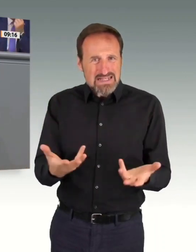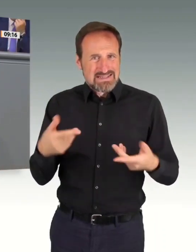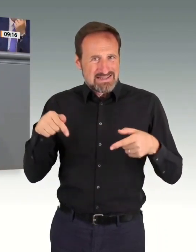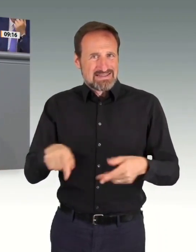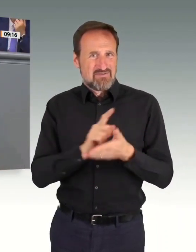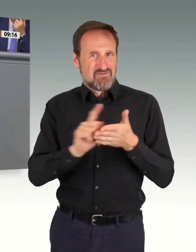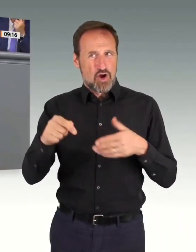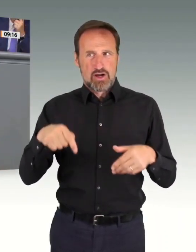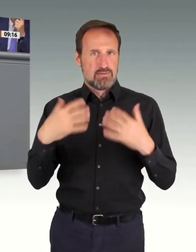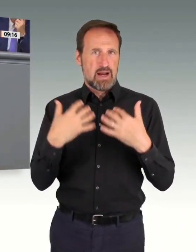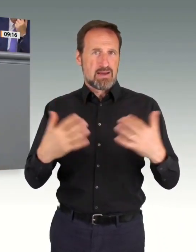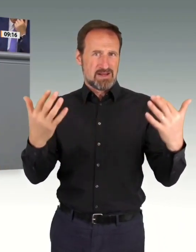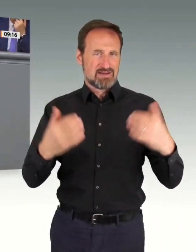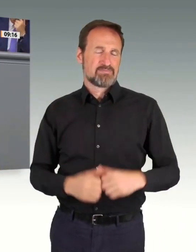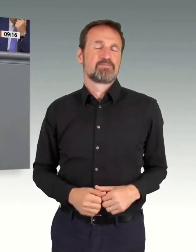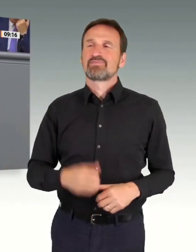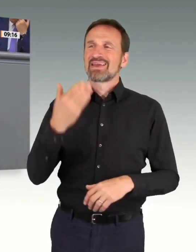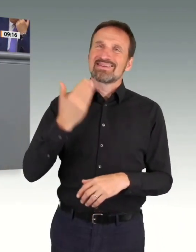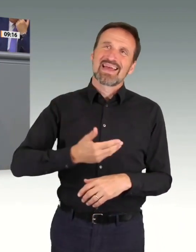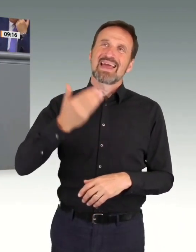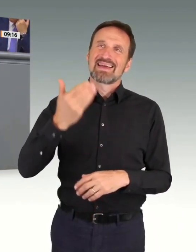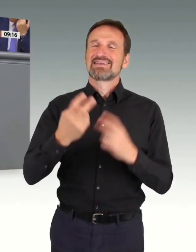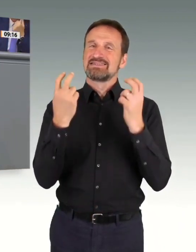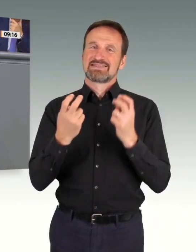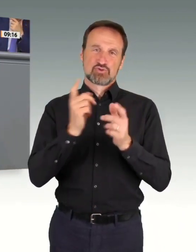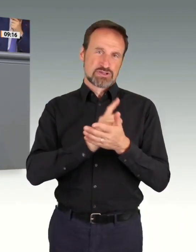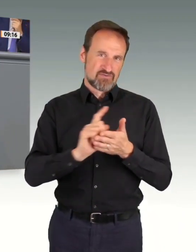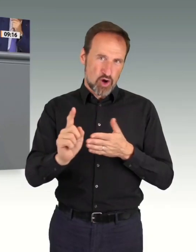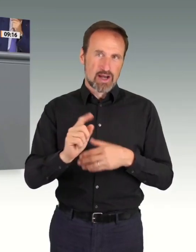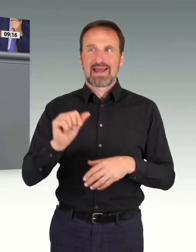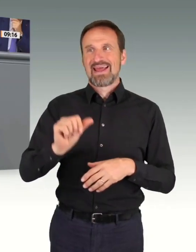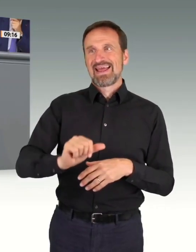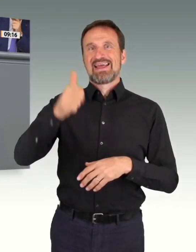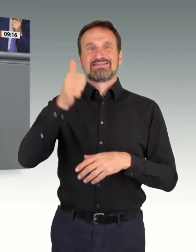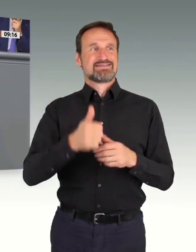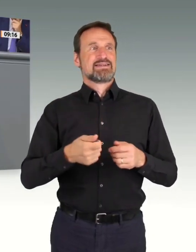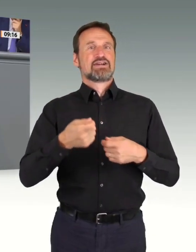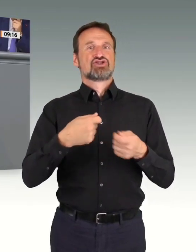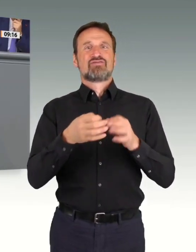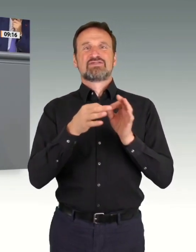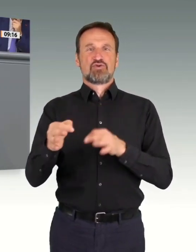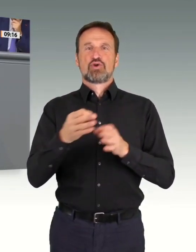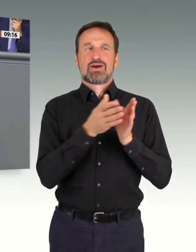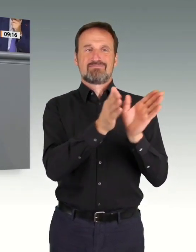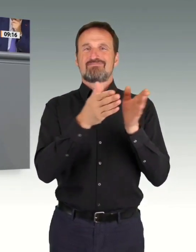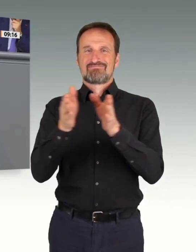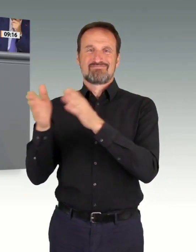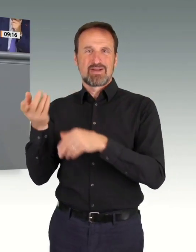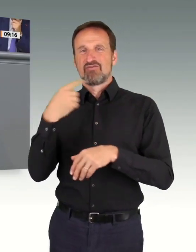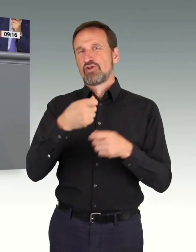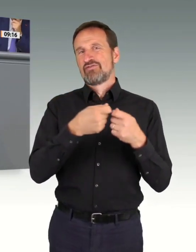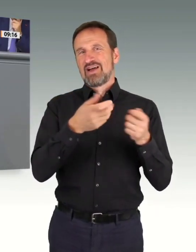In jeder Sitzungswoche treffen sich die ersten parlamentarischen Geschäftsführer aller Bundestagsfraktionen. Sie schreiben dann gemeinsam die